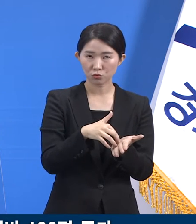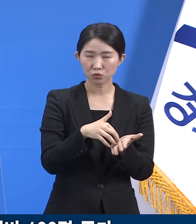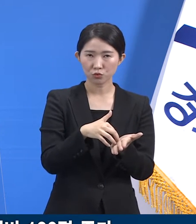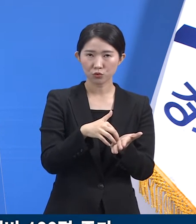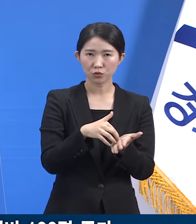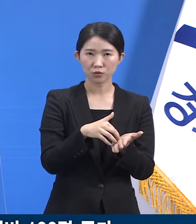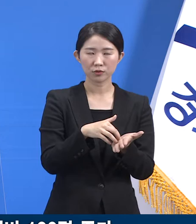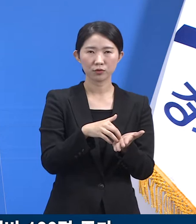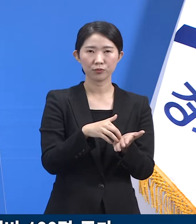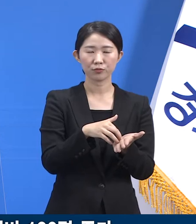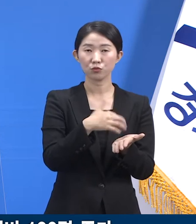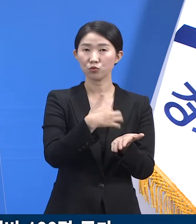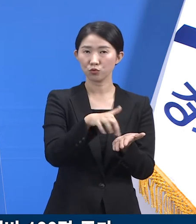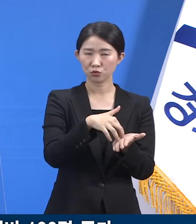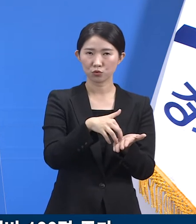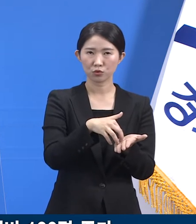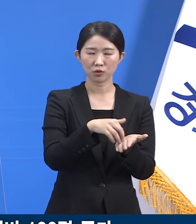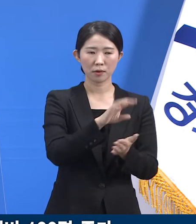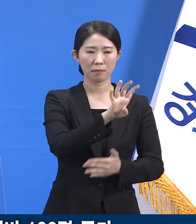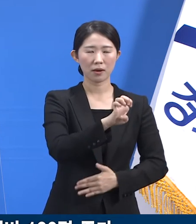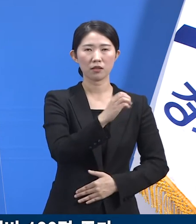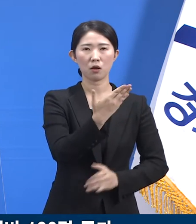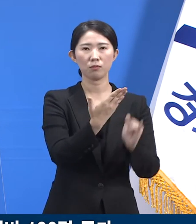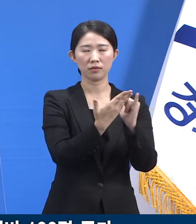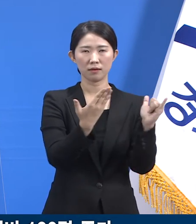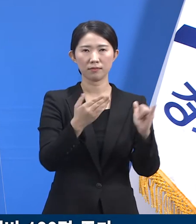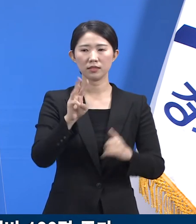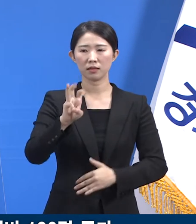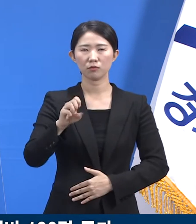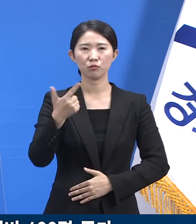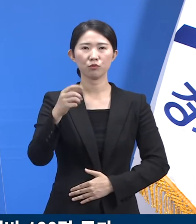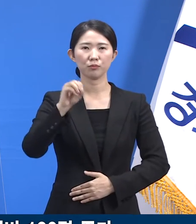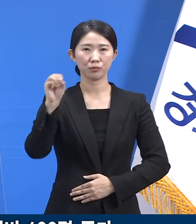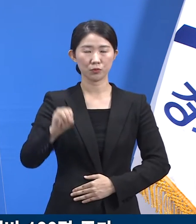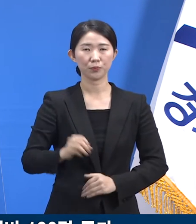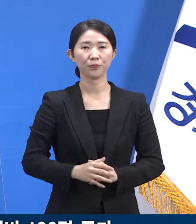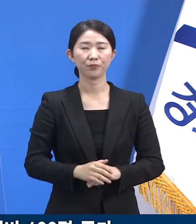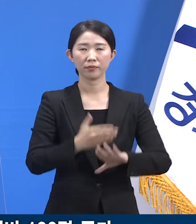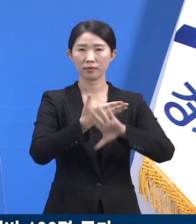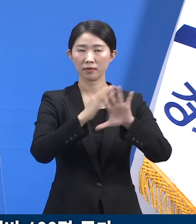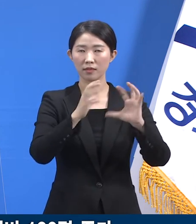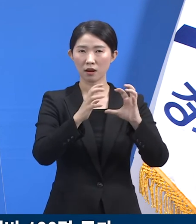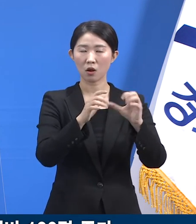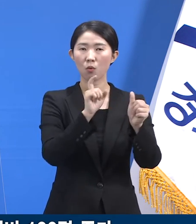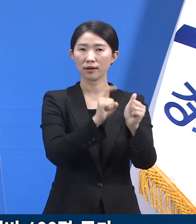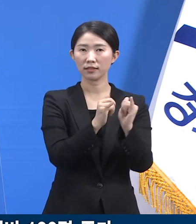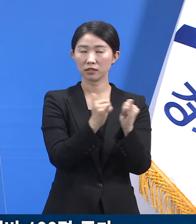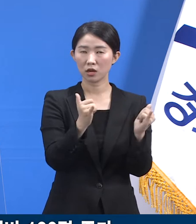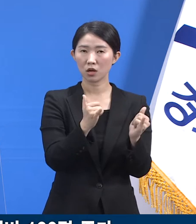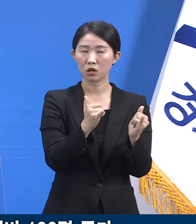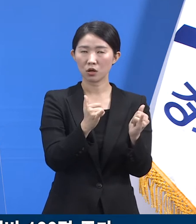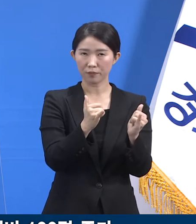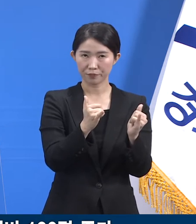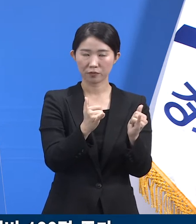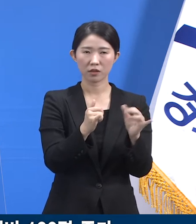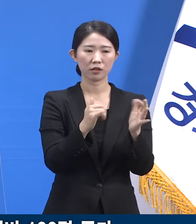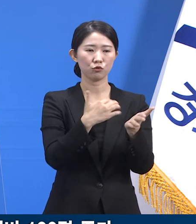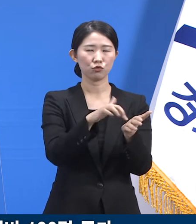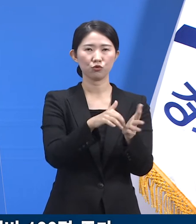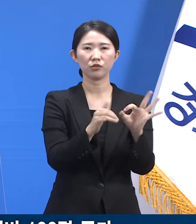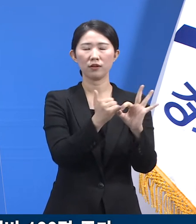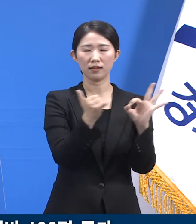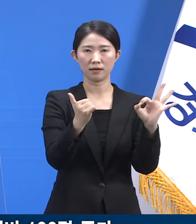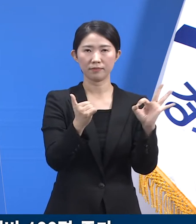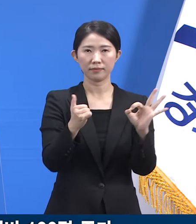.6%인 49명이었습니다. 외국인 확진자는 7.5%인 10명입니다.